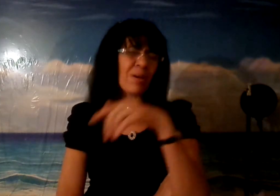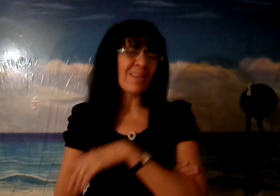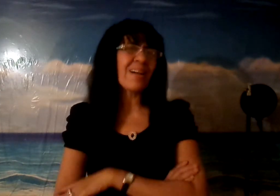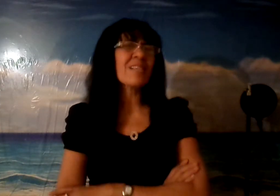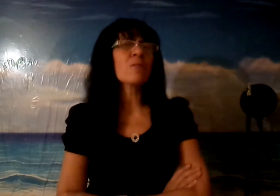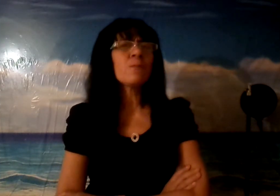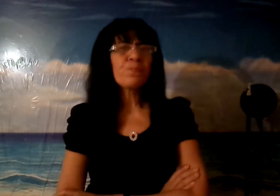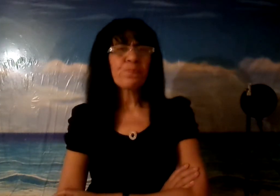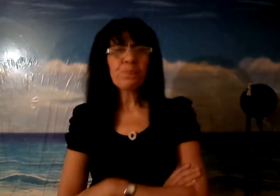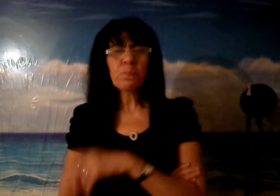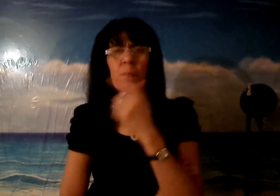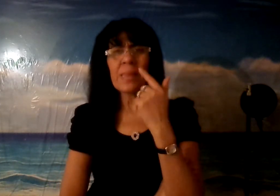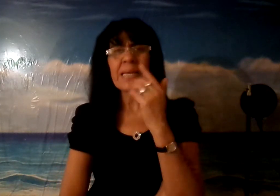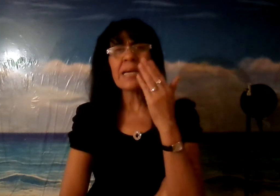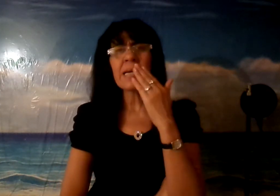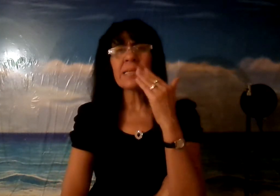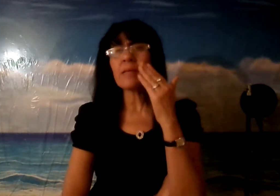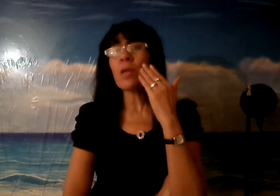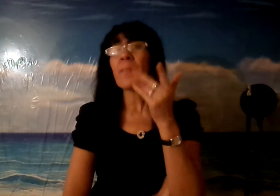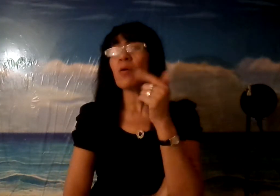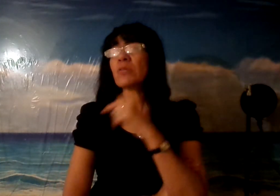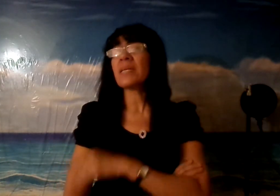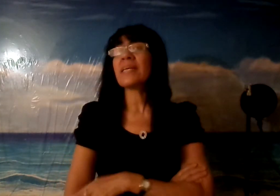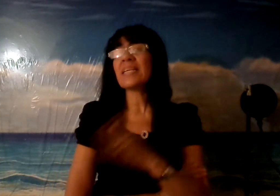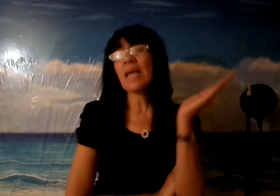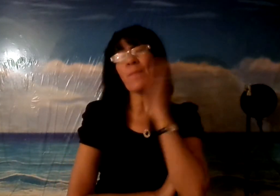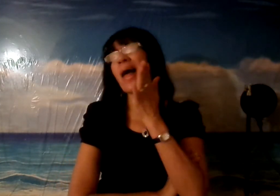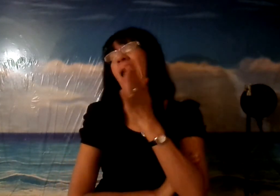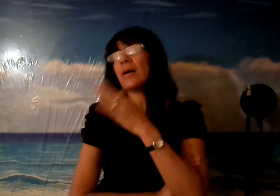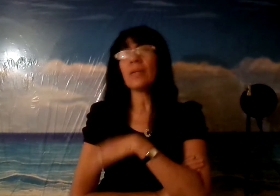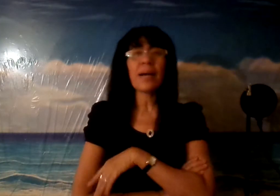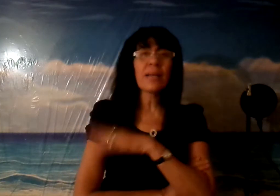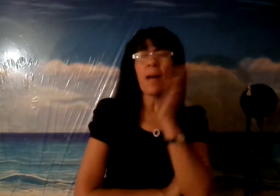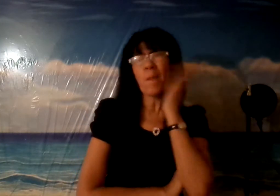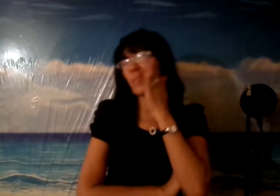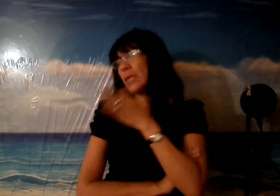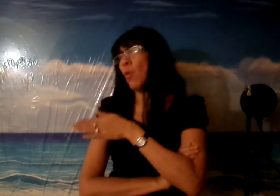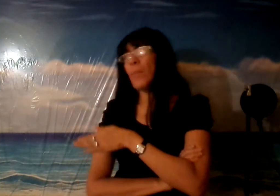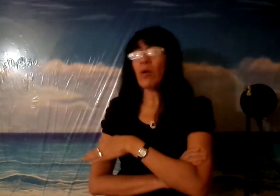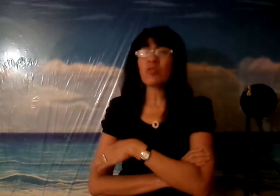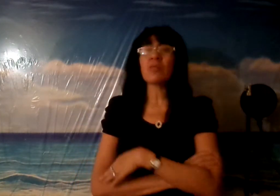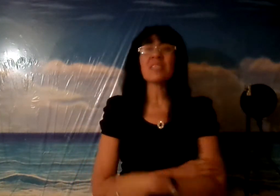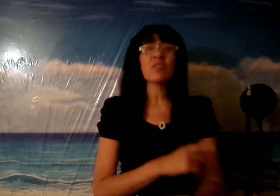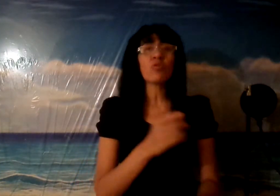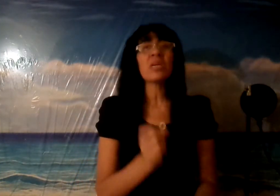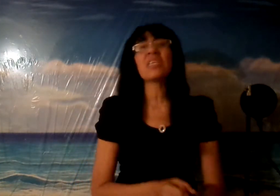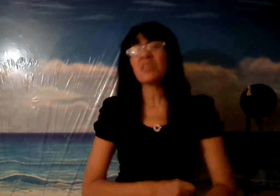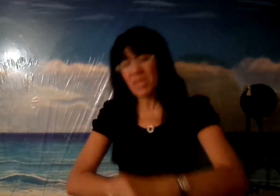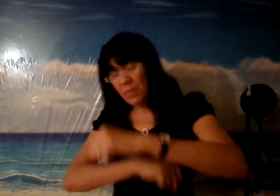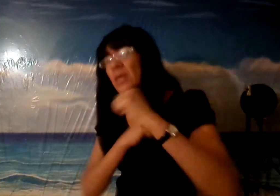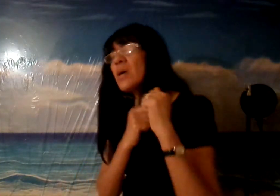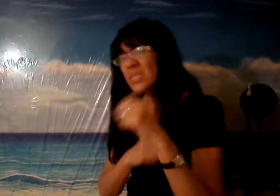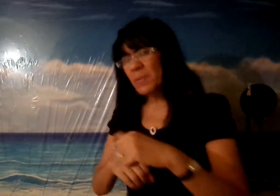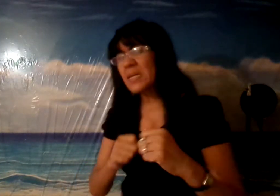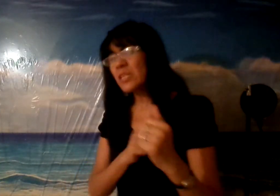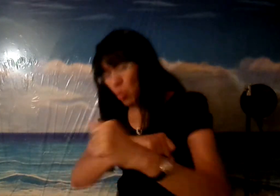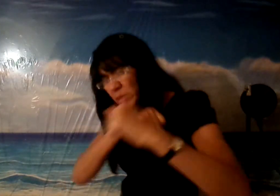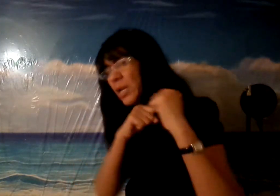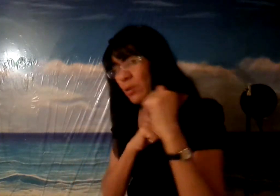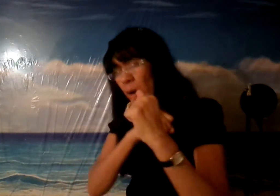harías eso que alguien que te da una pescosa en la iglesia la cara te da un pescosa así tú y diente mira qué te pasa a tú me estás te voy a caer